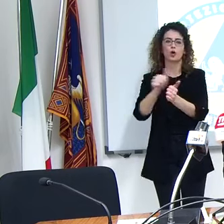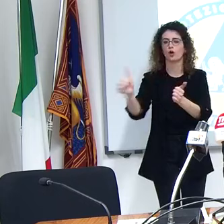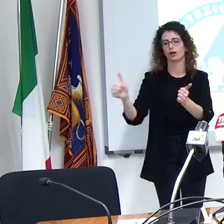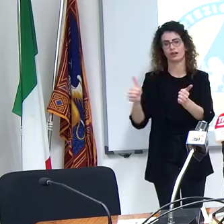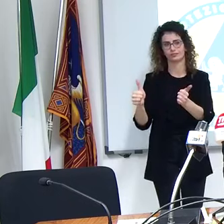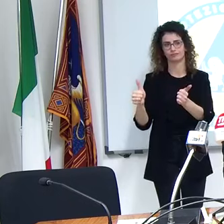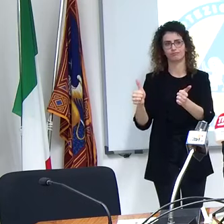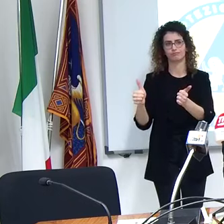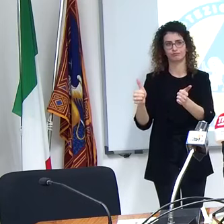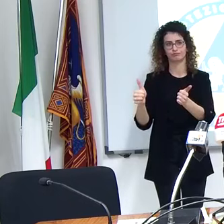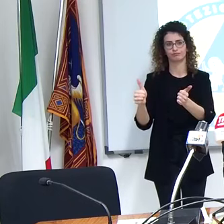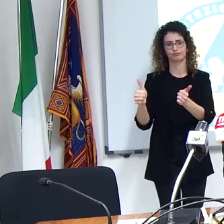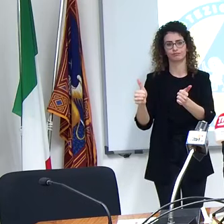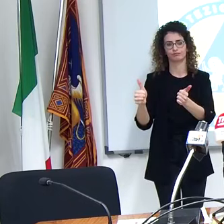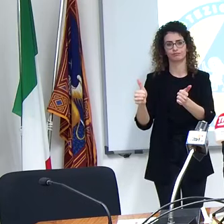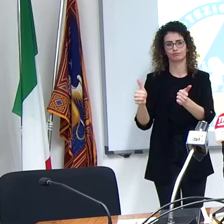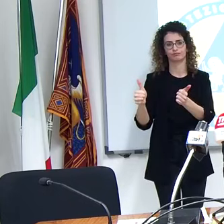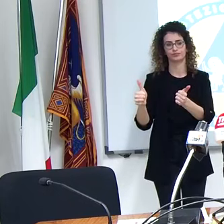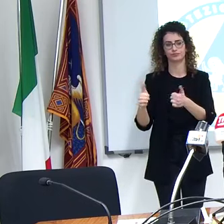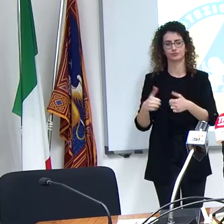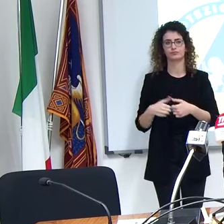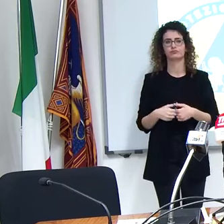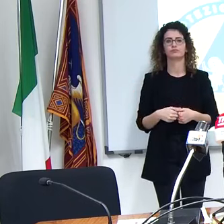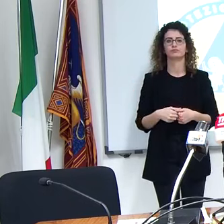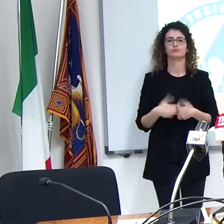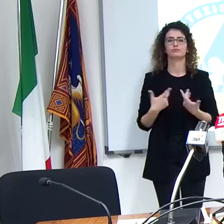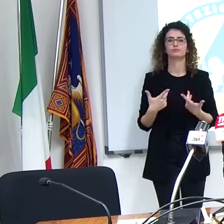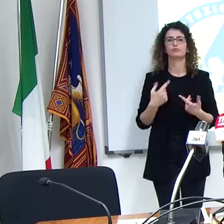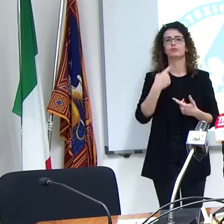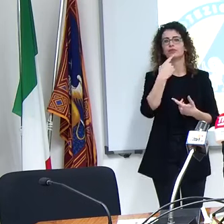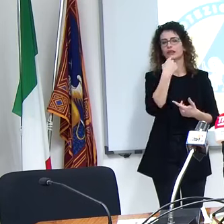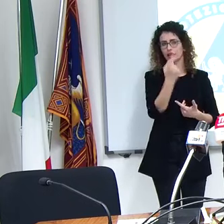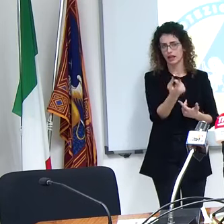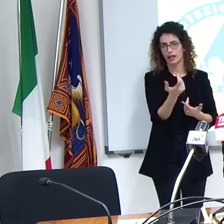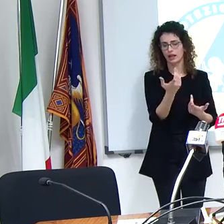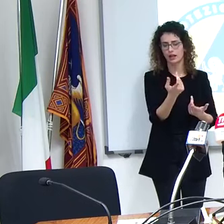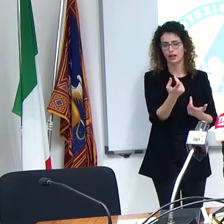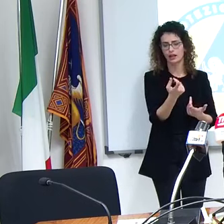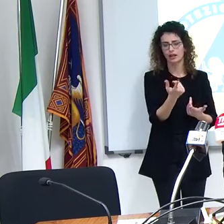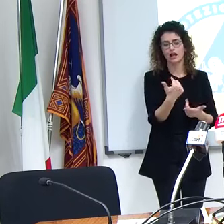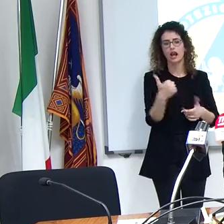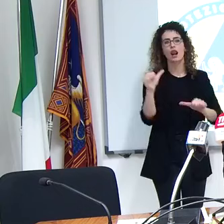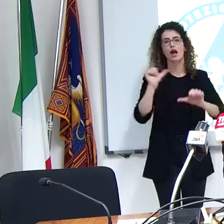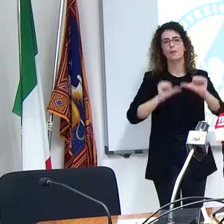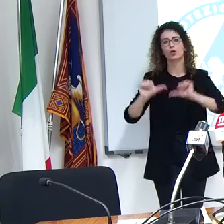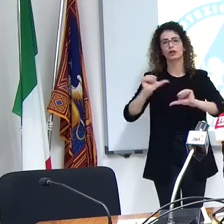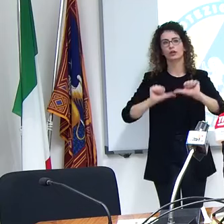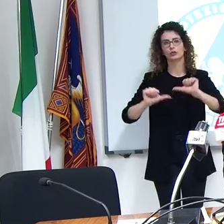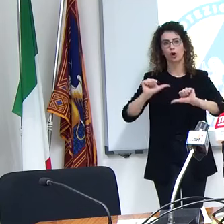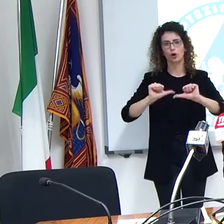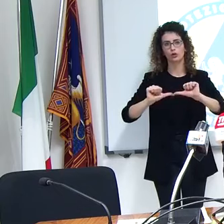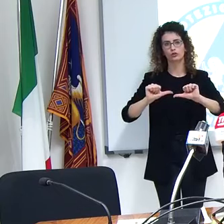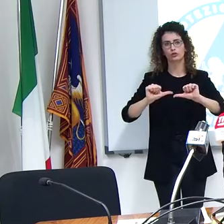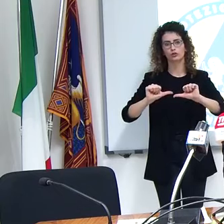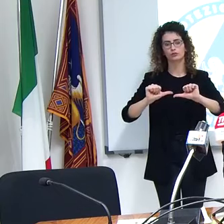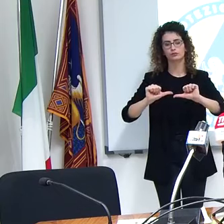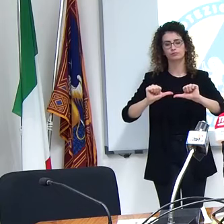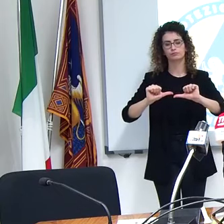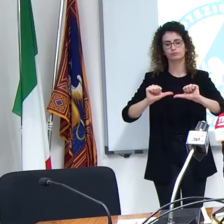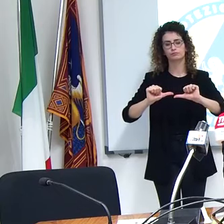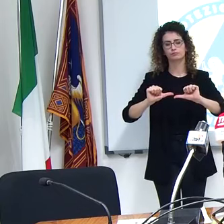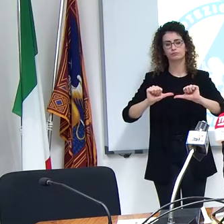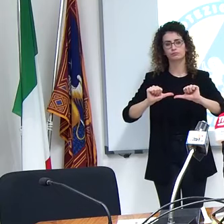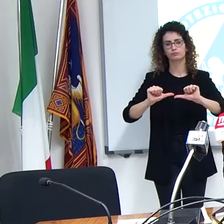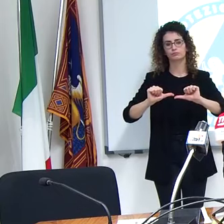ecco come diceva lei comunque il laboratorio è ammesso